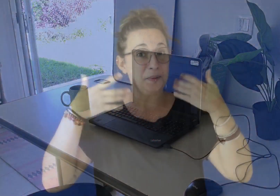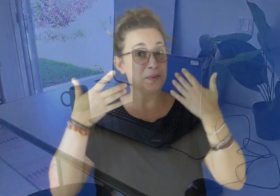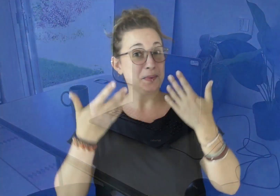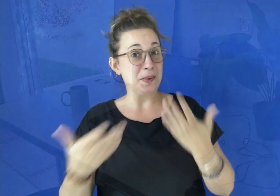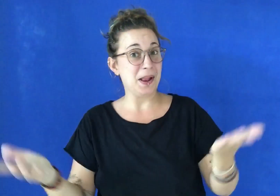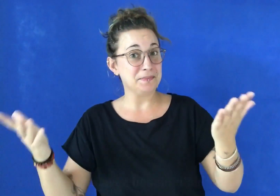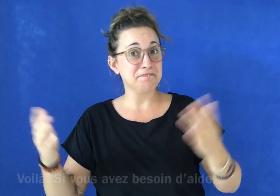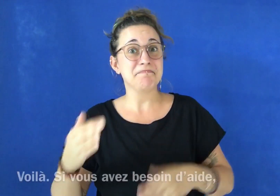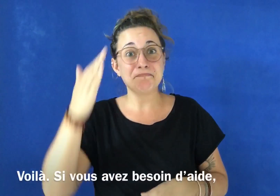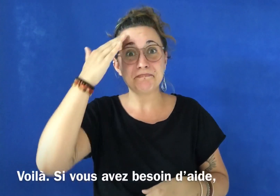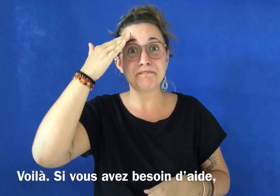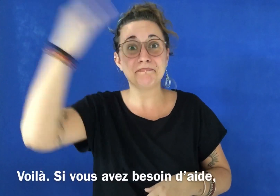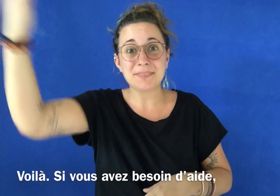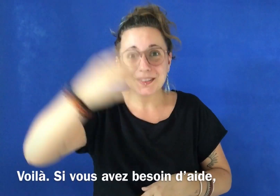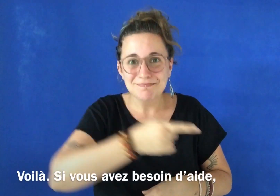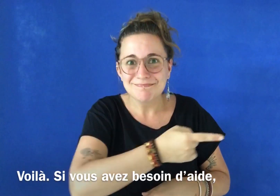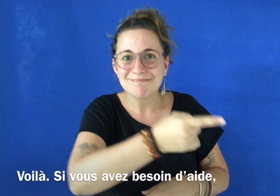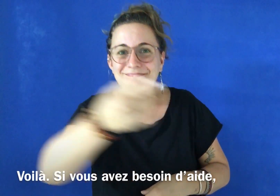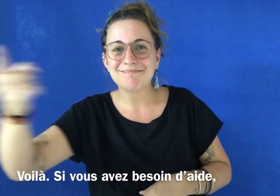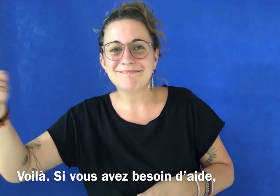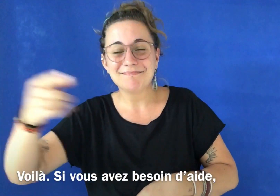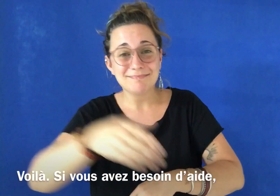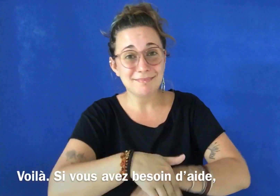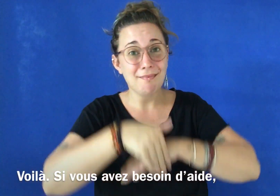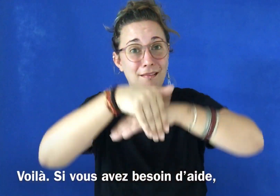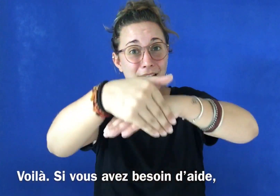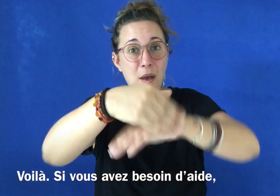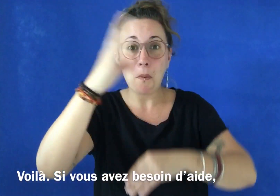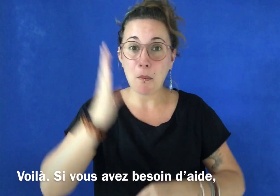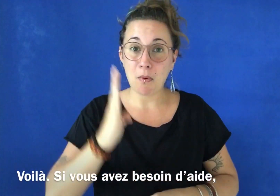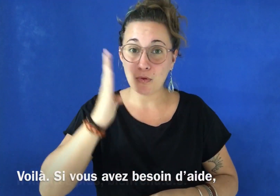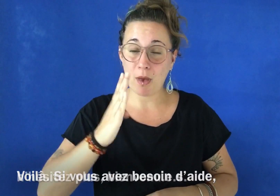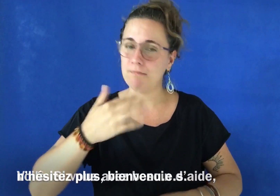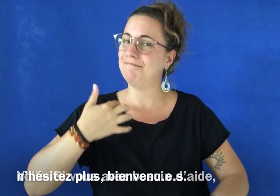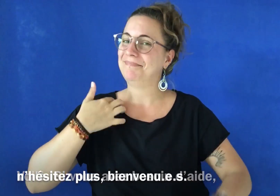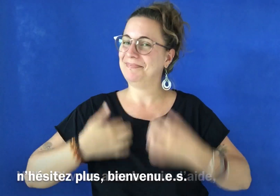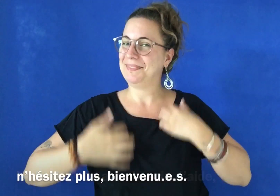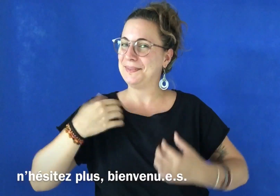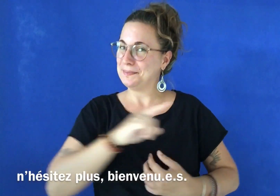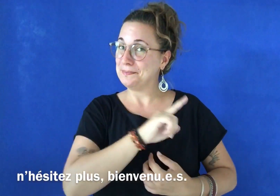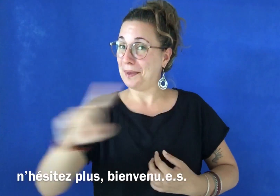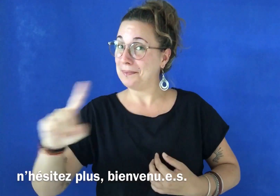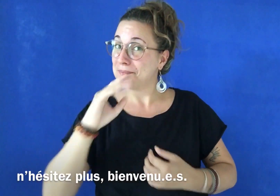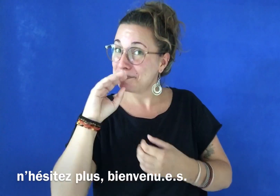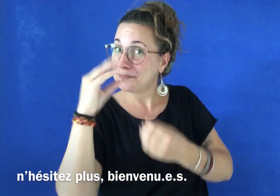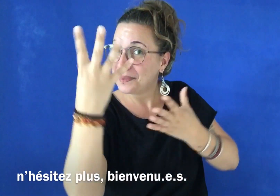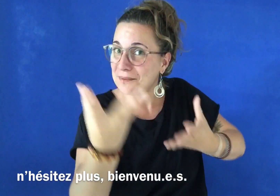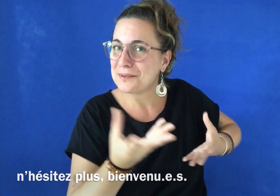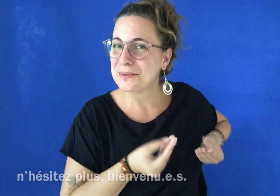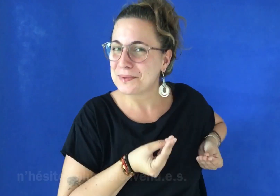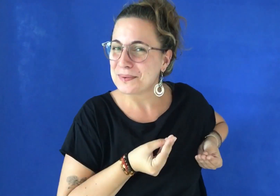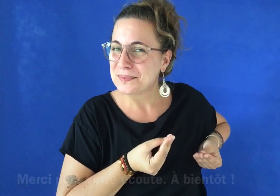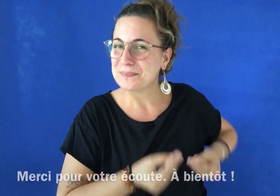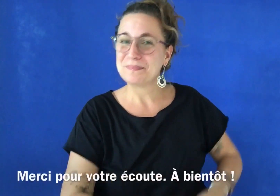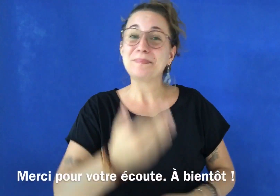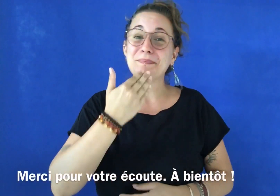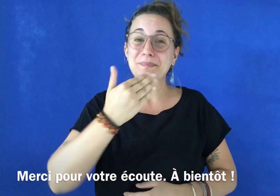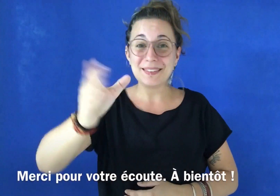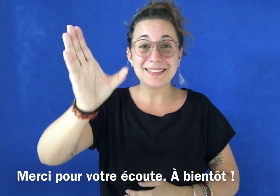Voilà ! Si vous avez besoin d'aide, n'hésitez plus ! Bienvenue ! Merci pour